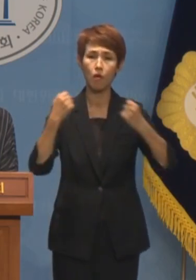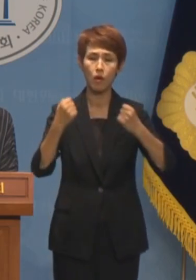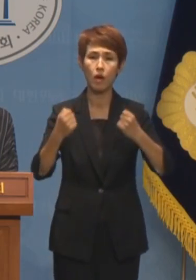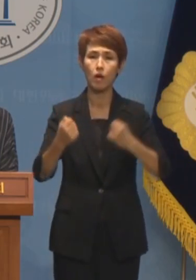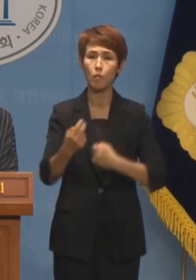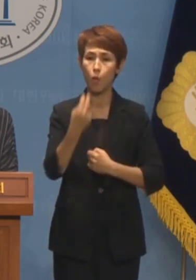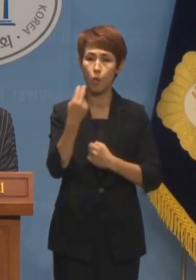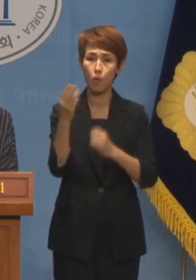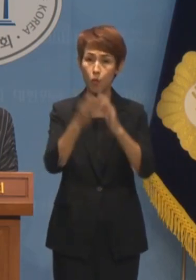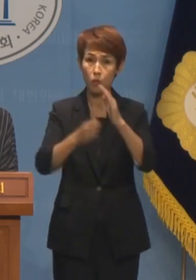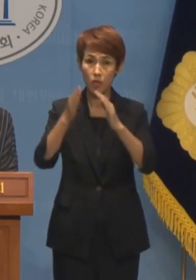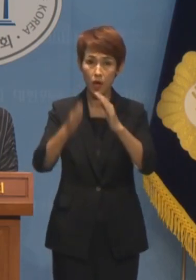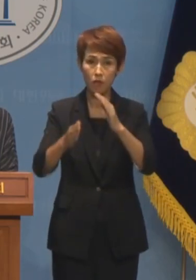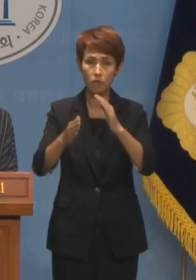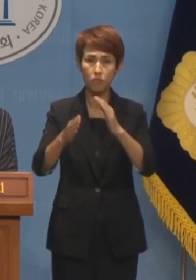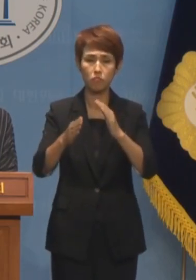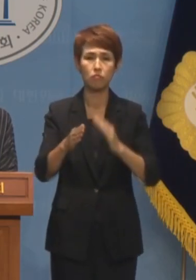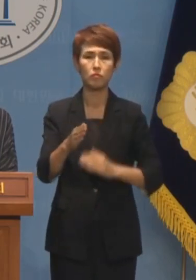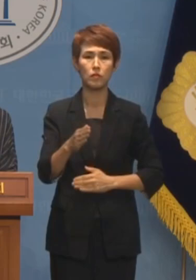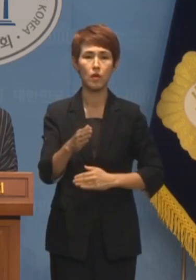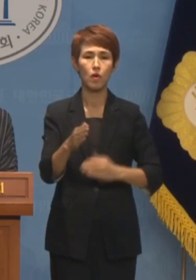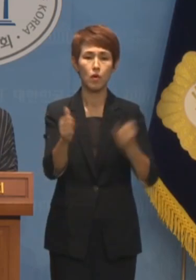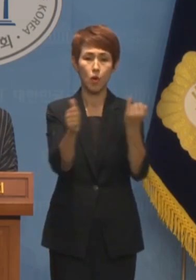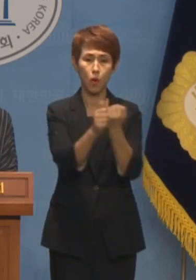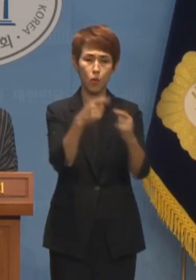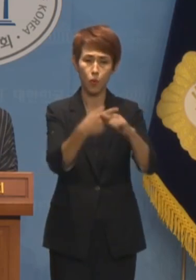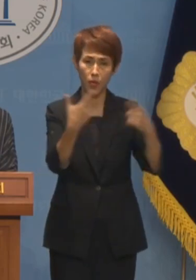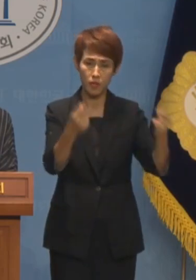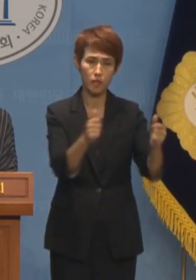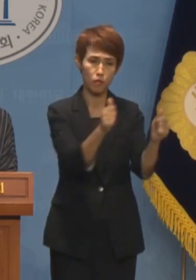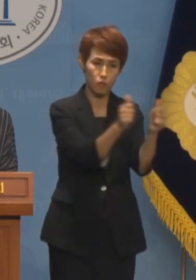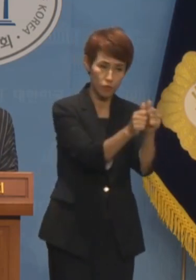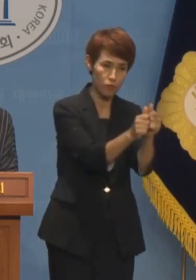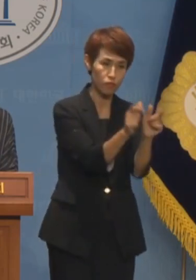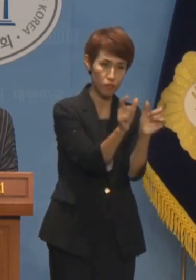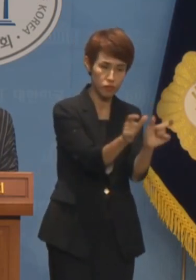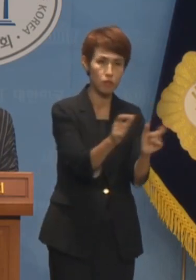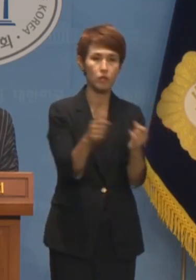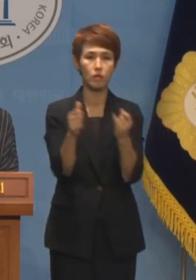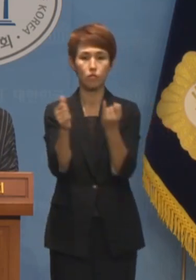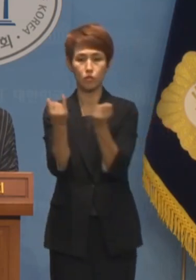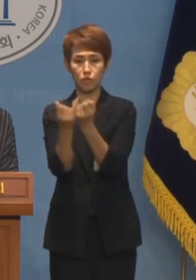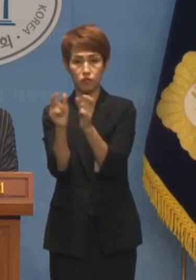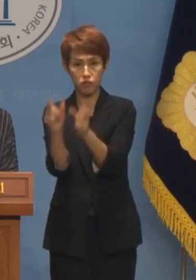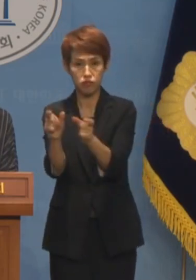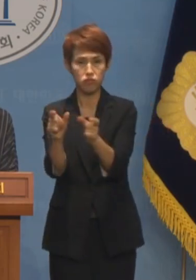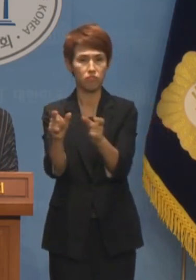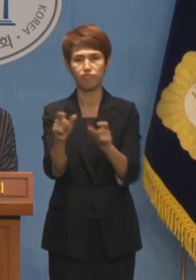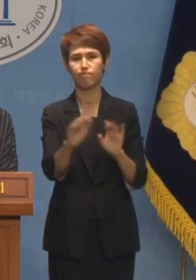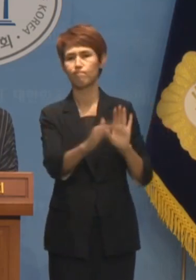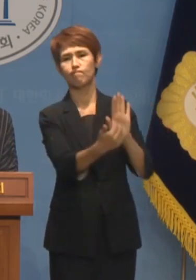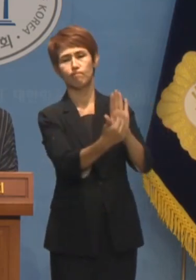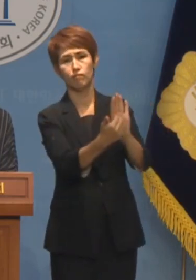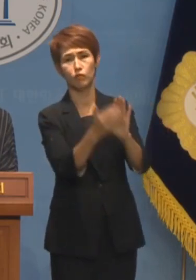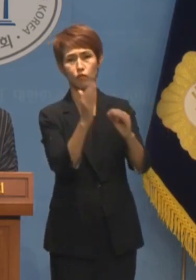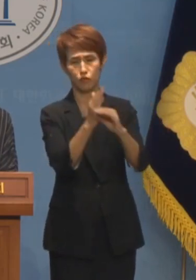사실혼 관계에 있는 동성 부부의 피부양자 등록 신고를 반려하고 있는 것으로 확인했습니다.